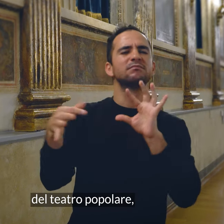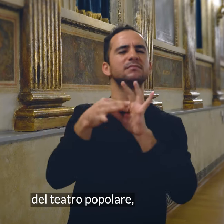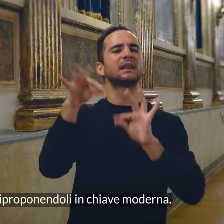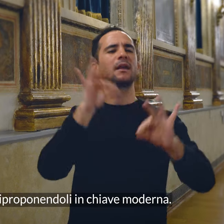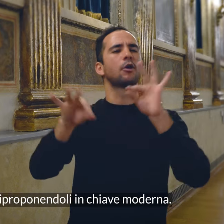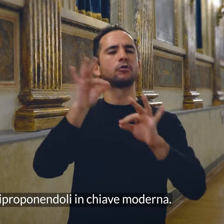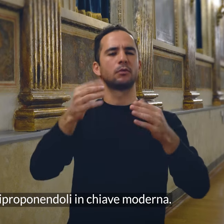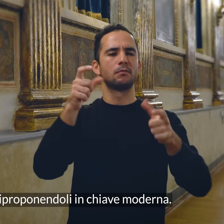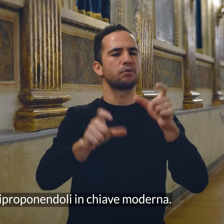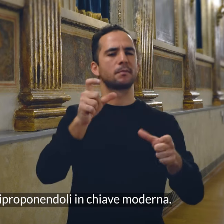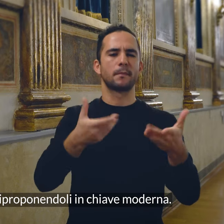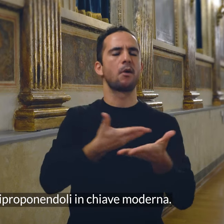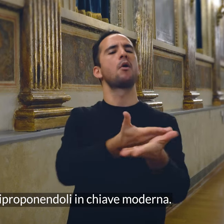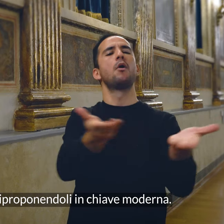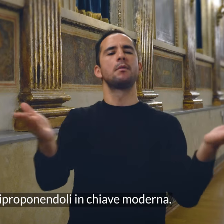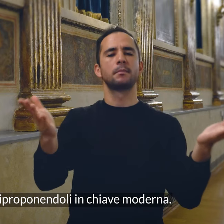riproponendoli in chiave moderna.